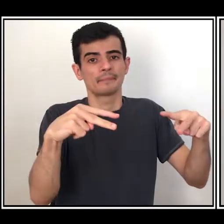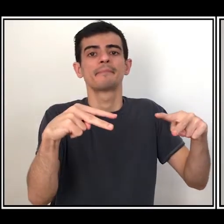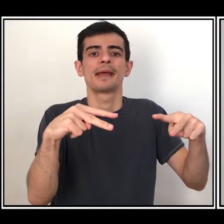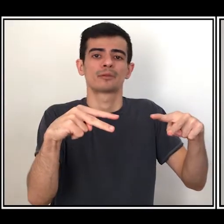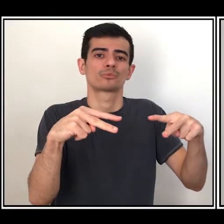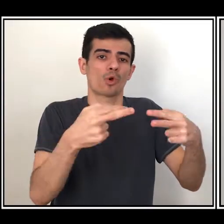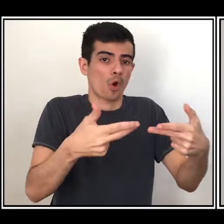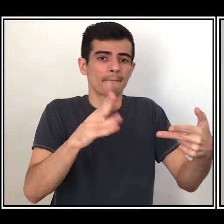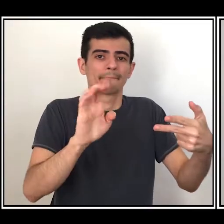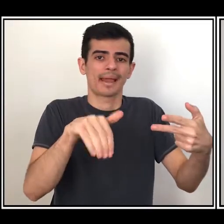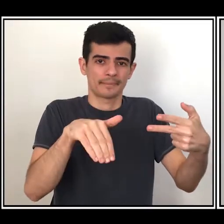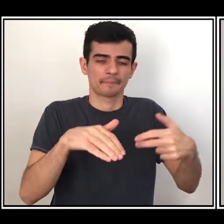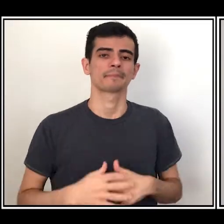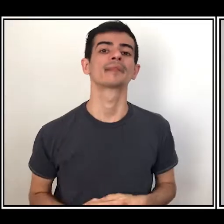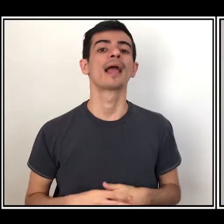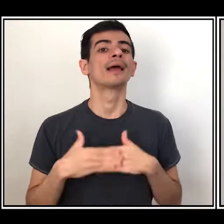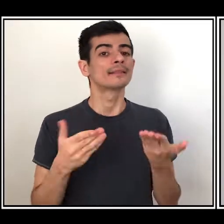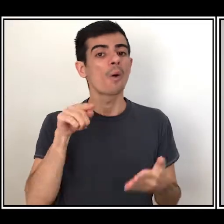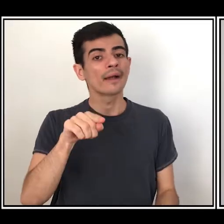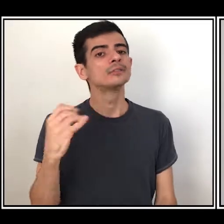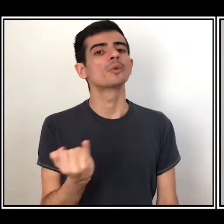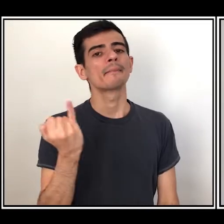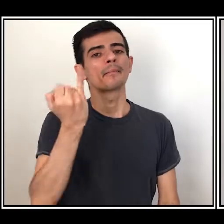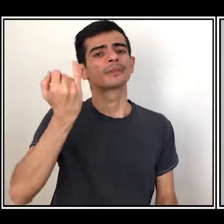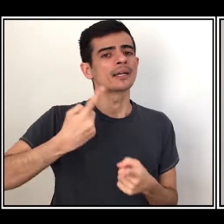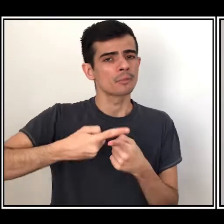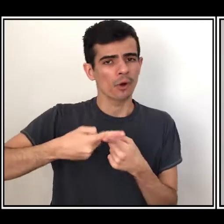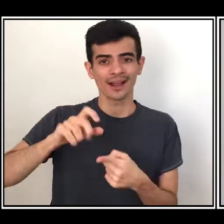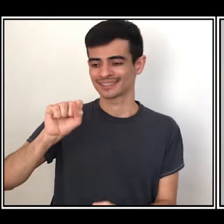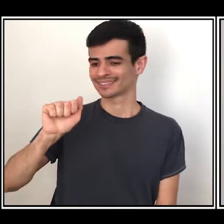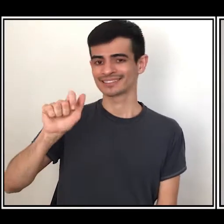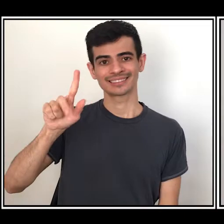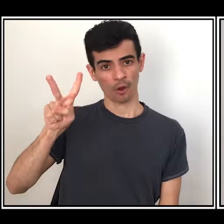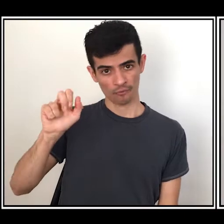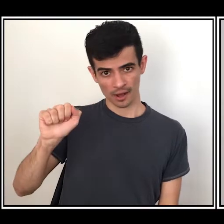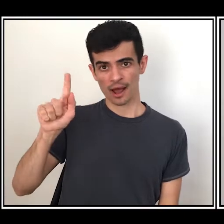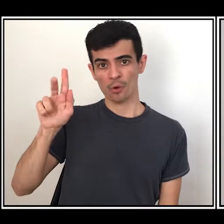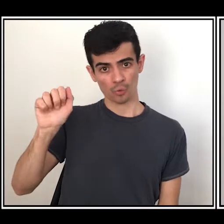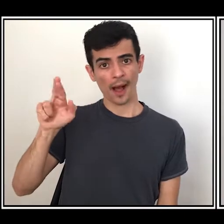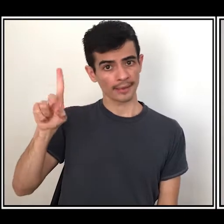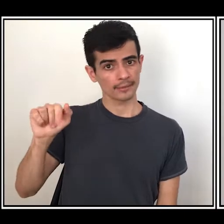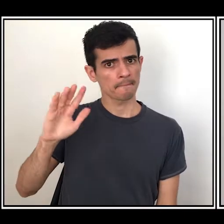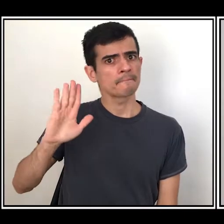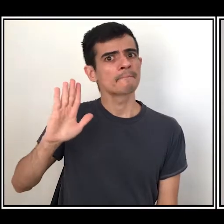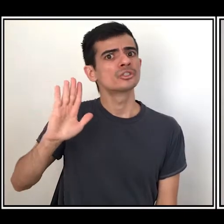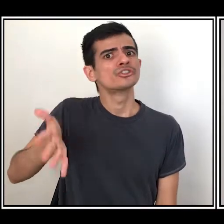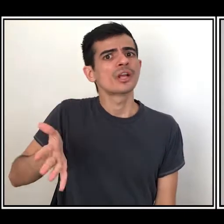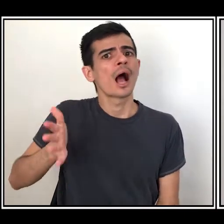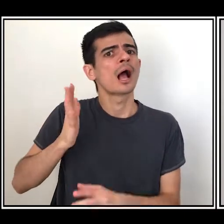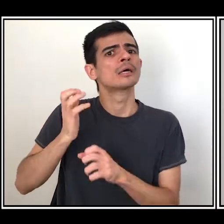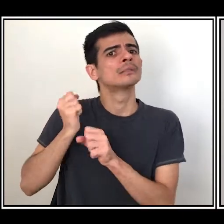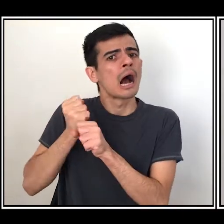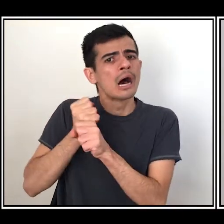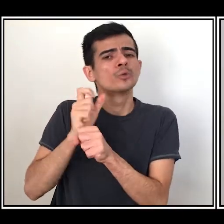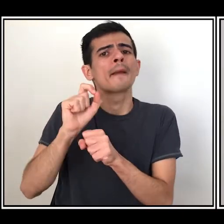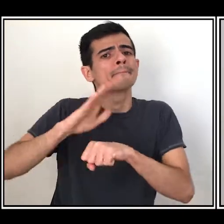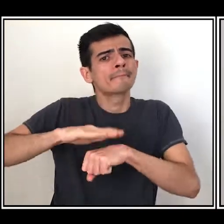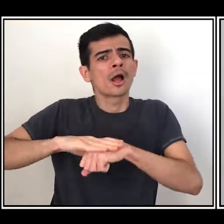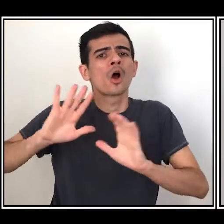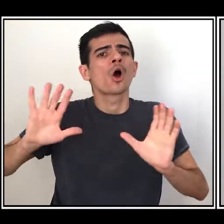Um ponto relevante é pensar que a salvaguarda sempre foi feita pela própria comunidade, é ela que manteve a continuidade desse bem. Mas